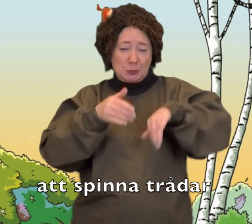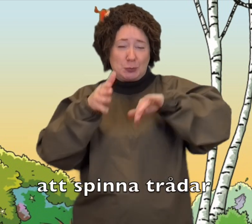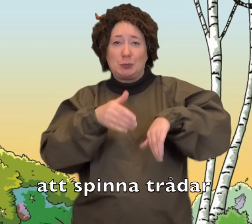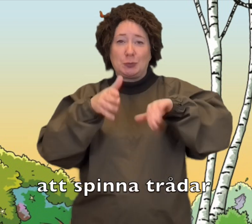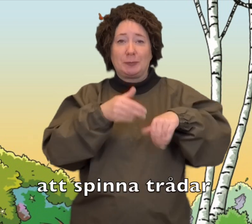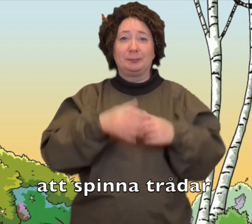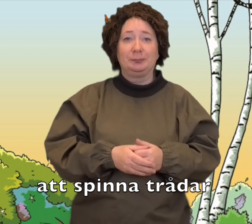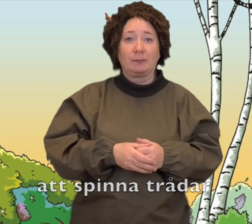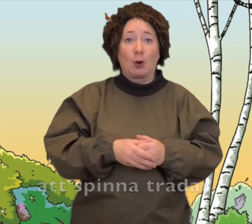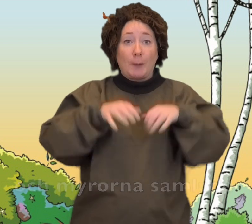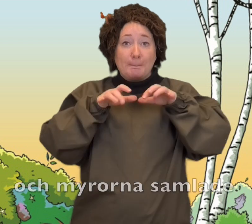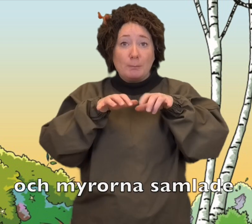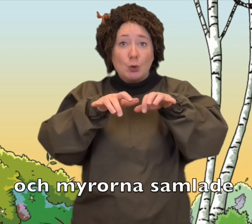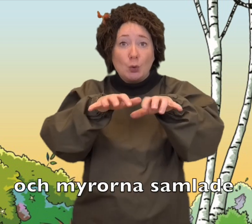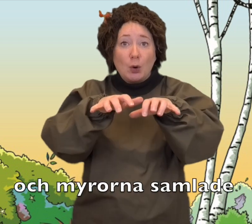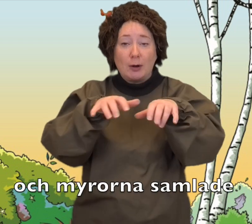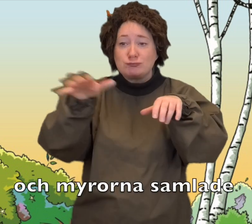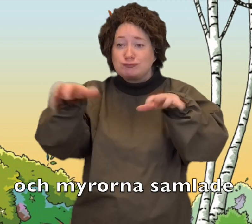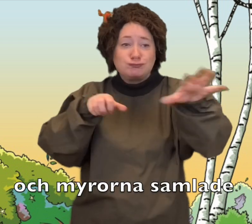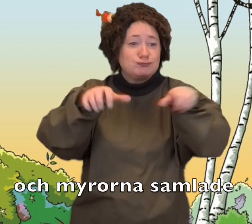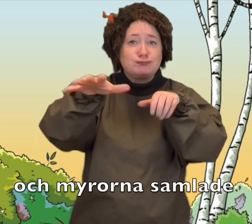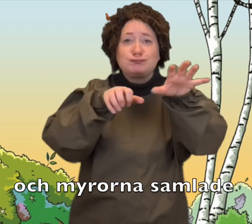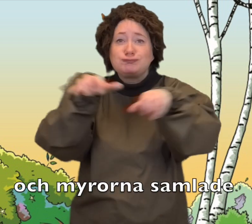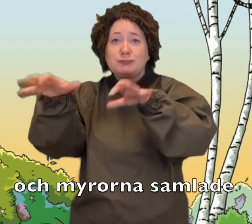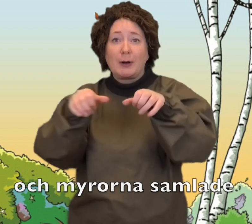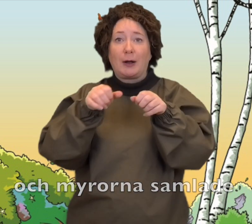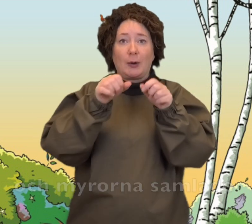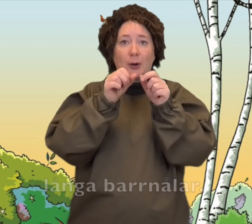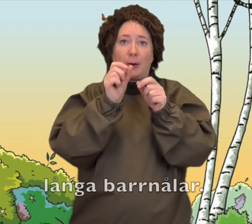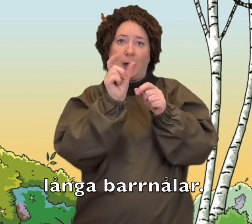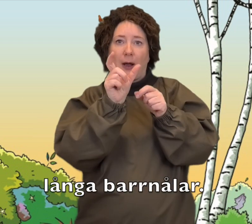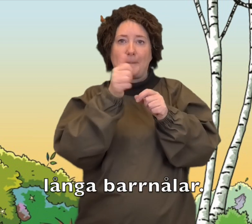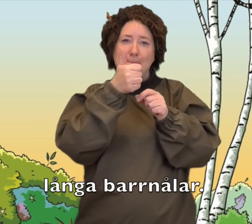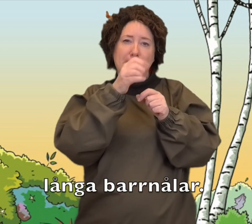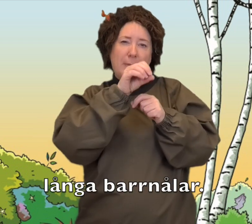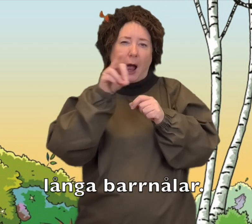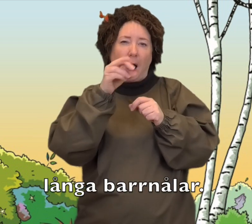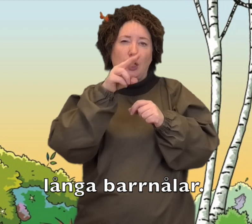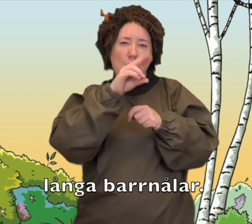Och myrorna samlade långa barnålar.